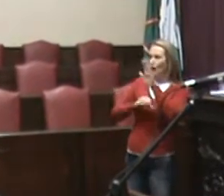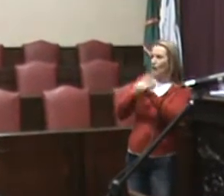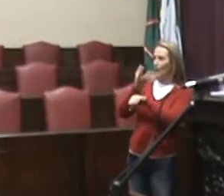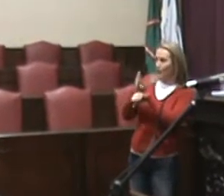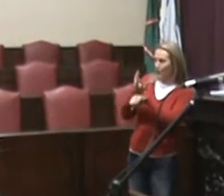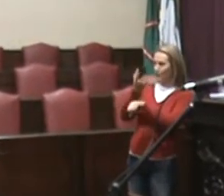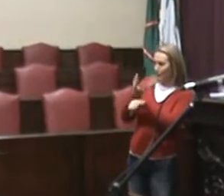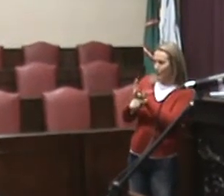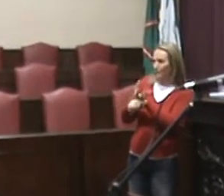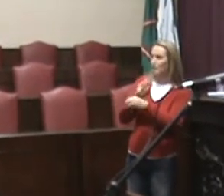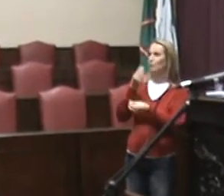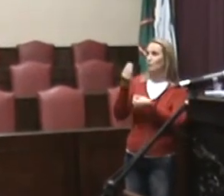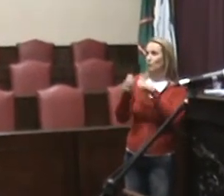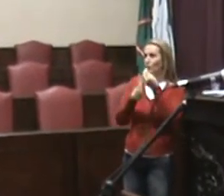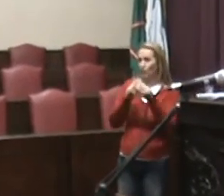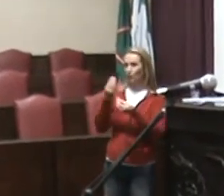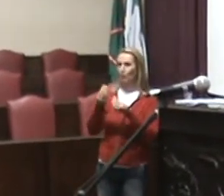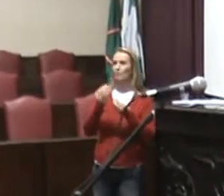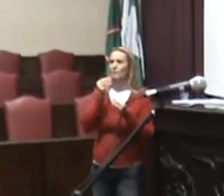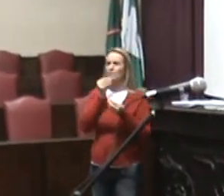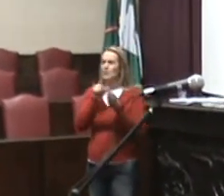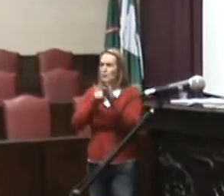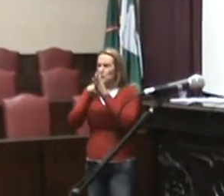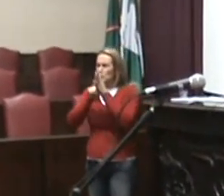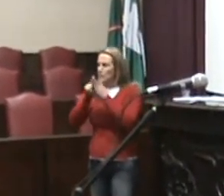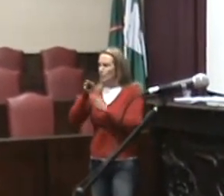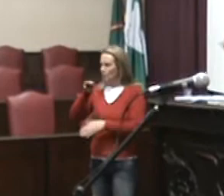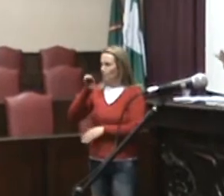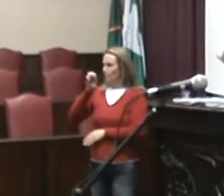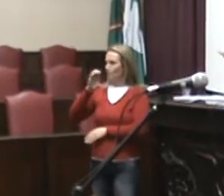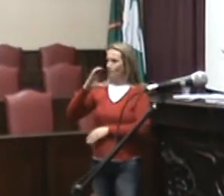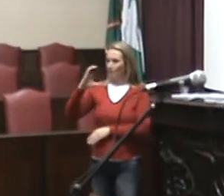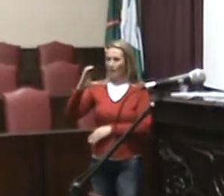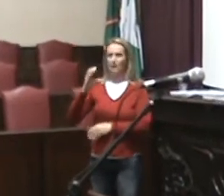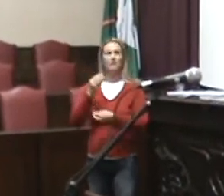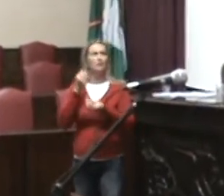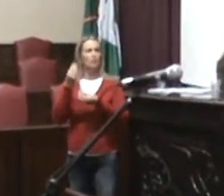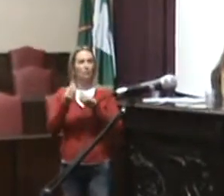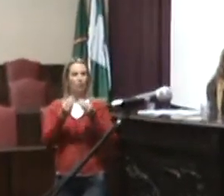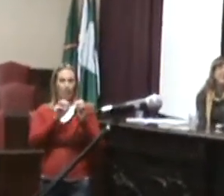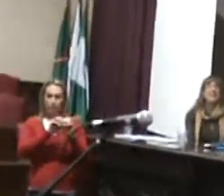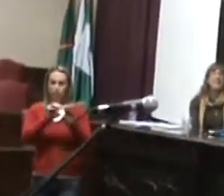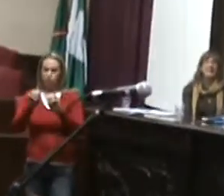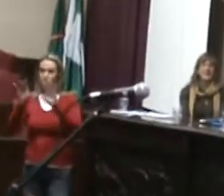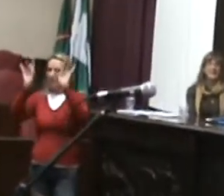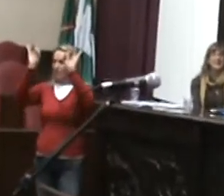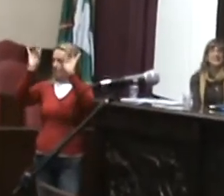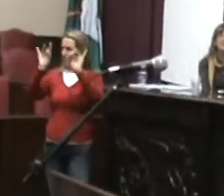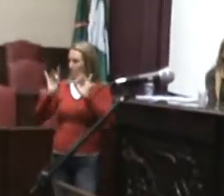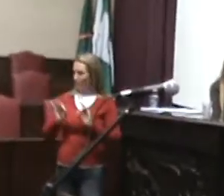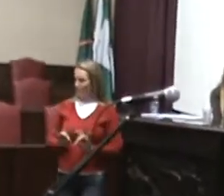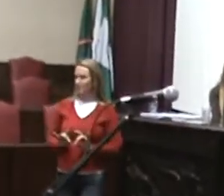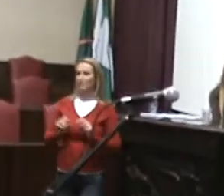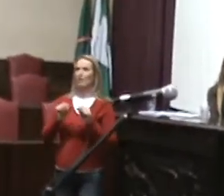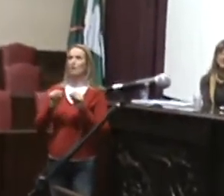e grande porte do MEC, aquela questão da educação especial na perspectiva da educação inclusiva.